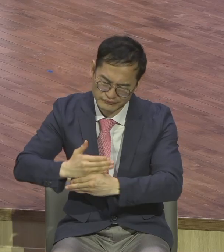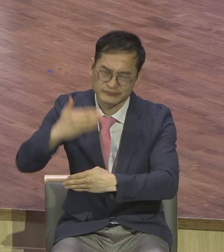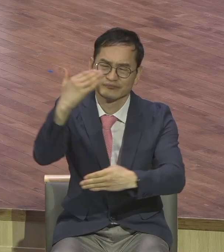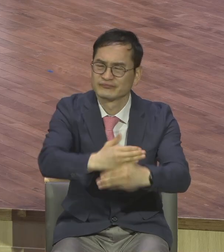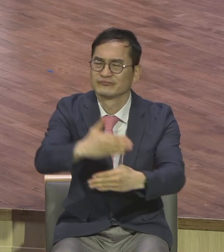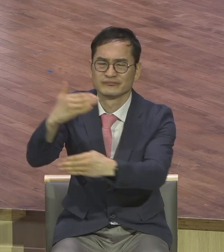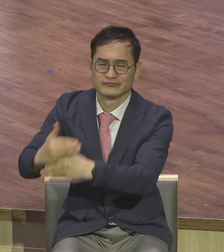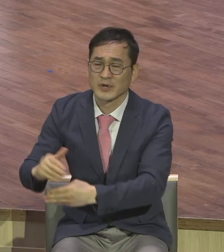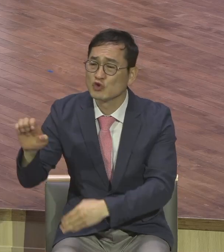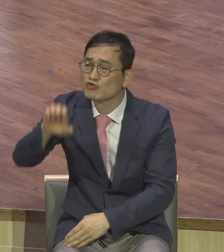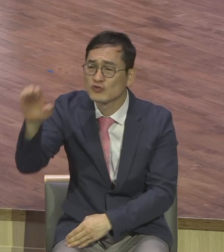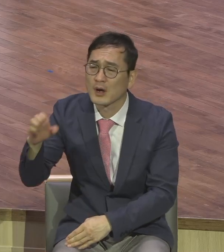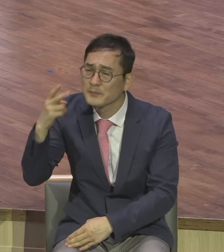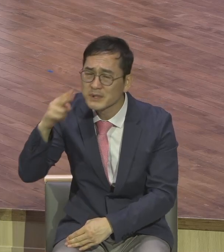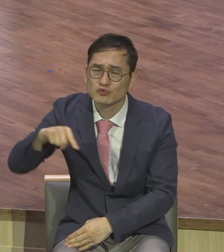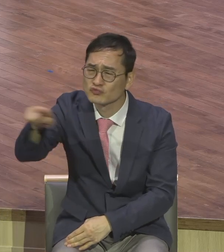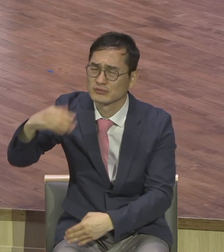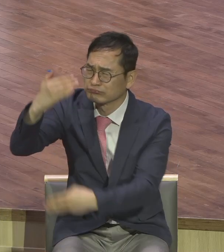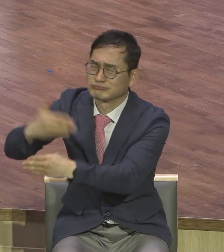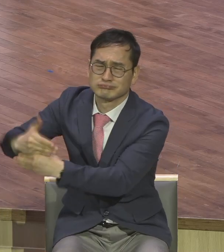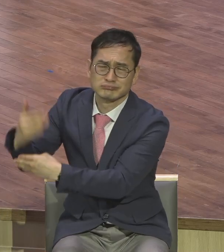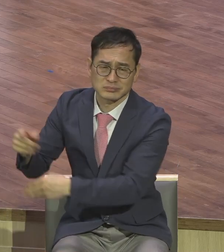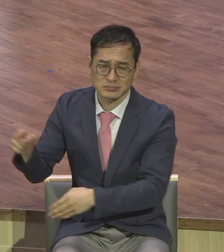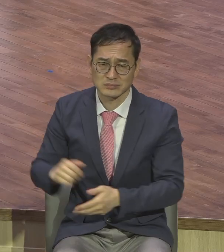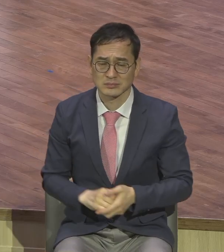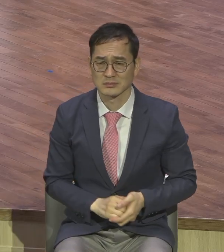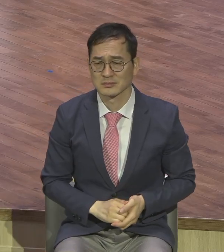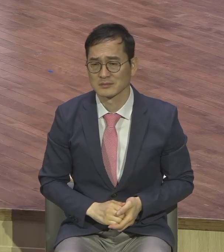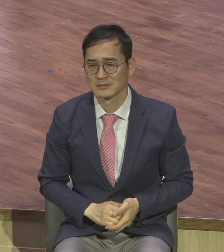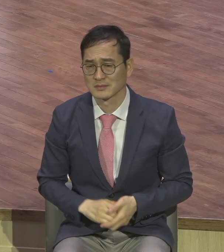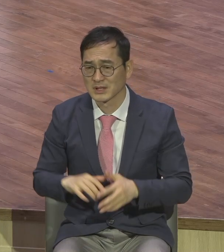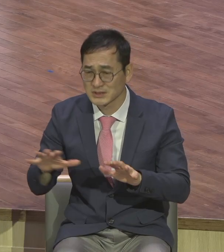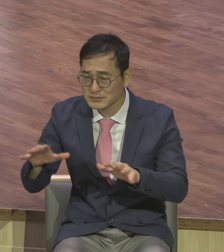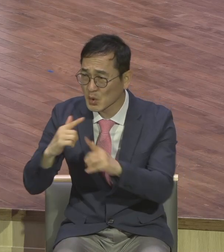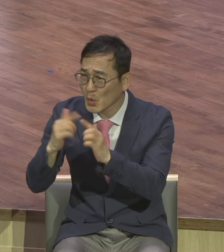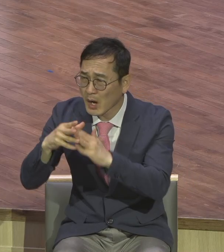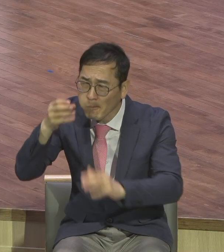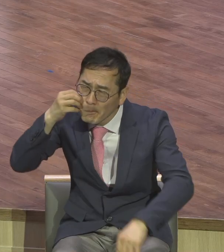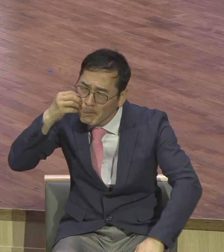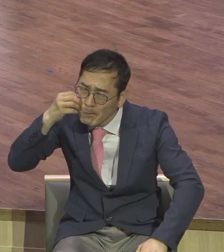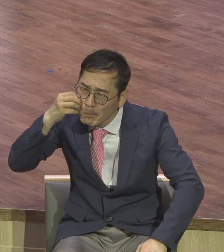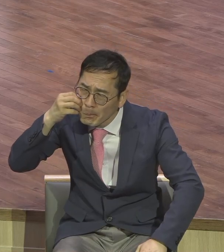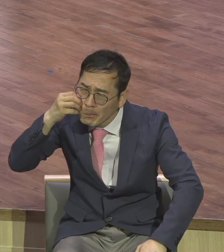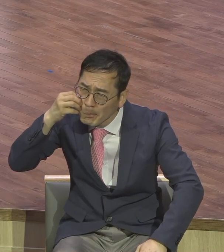전세계 선교사를 가장 많이 파속했던 미국. 지금 교회가 전부 문을 닫고 있어요.